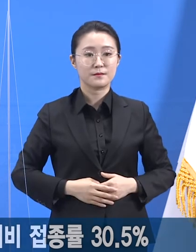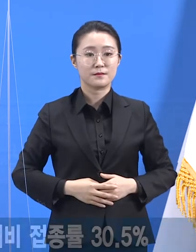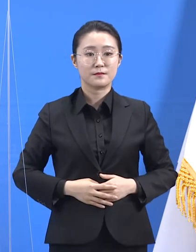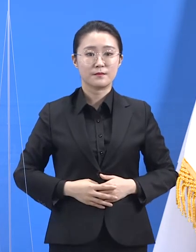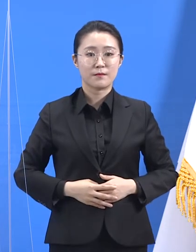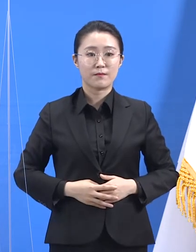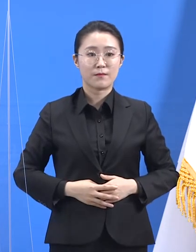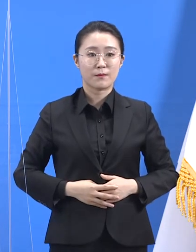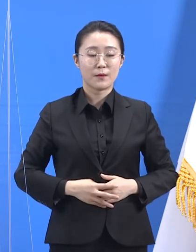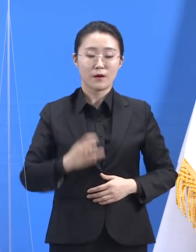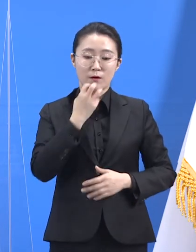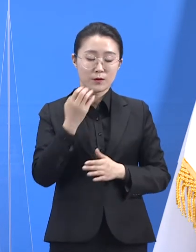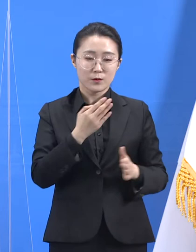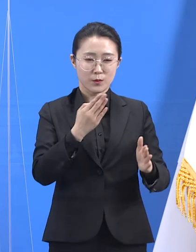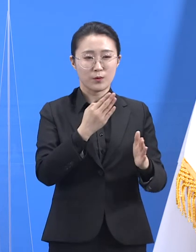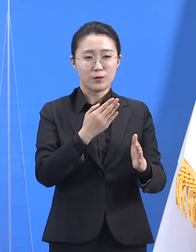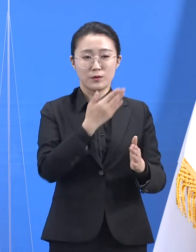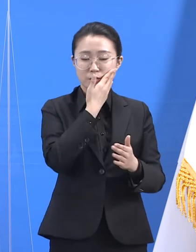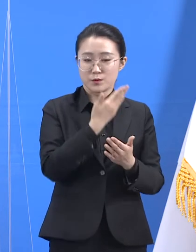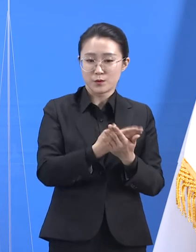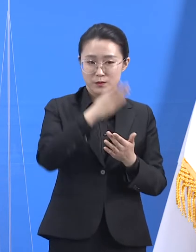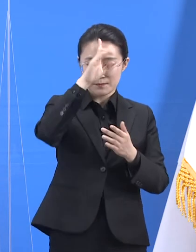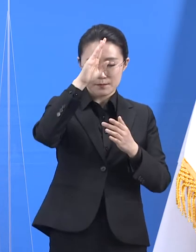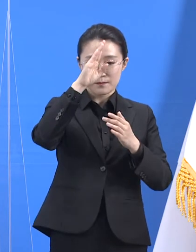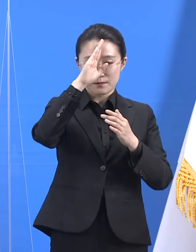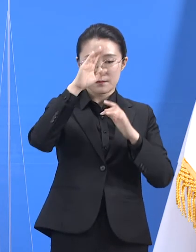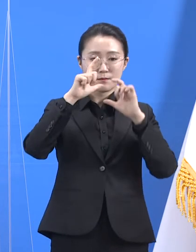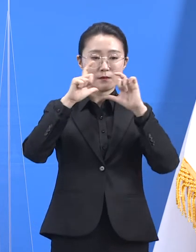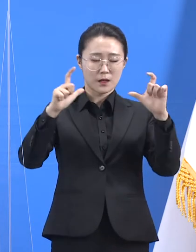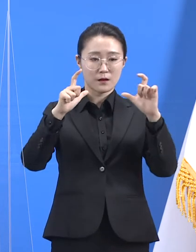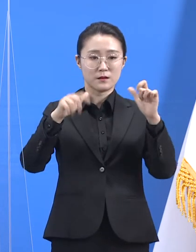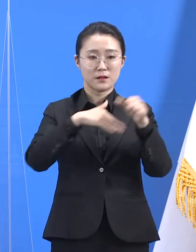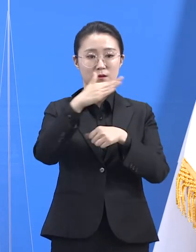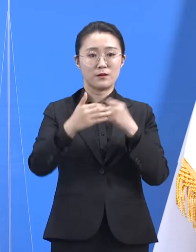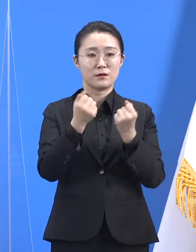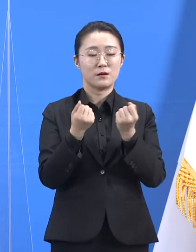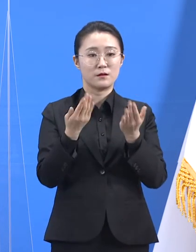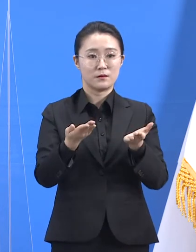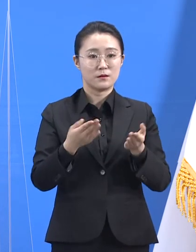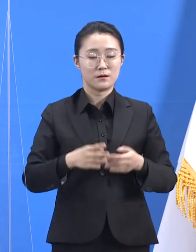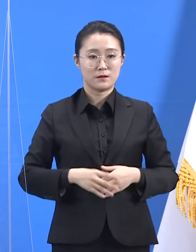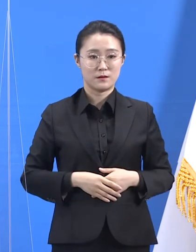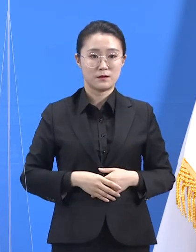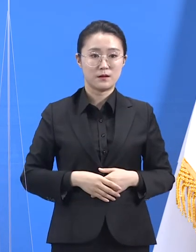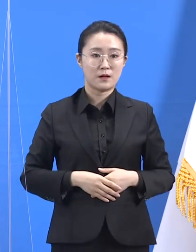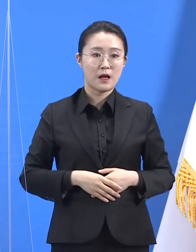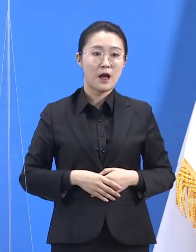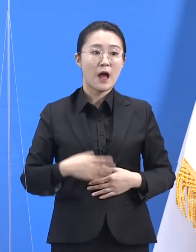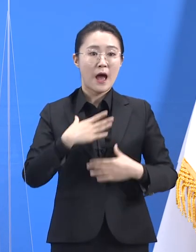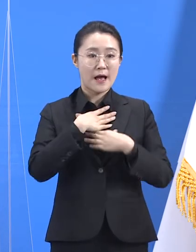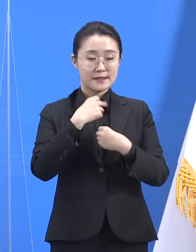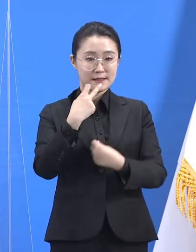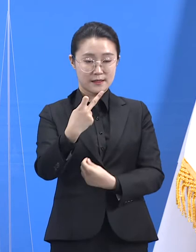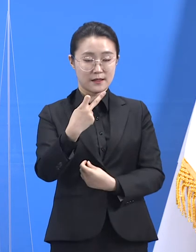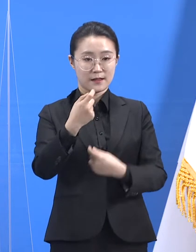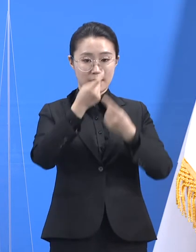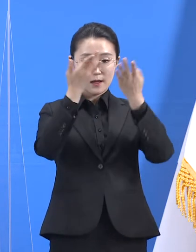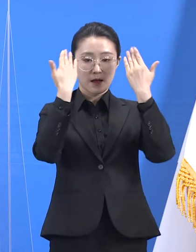도내 주요 확진 사례에 대해 말씀드리겠습니다. 안산시 대학교 관련 확진 사례입니다.